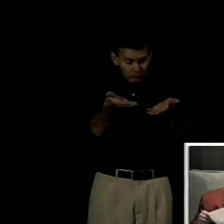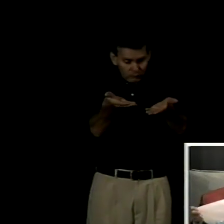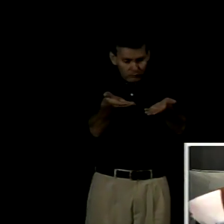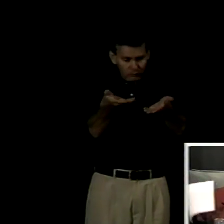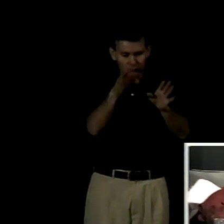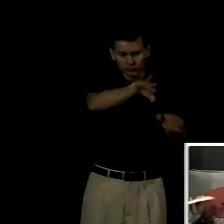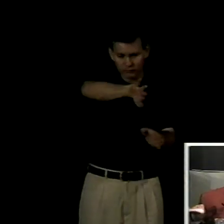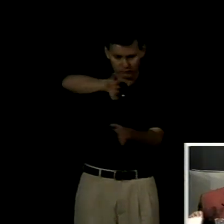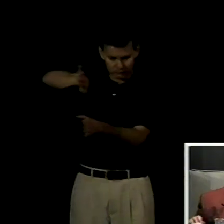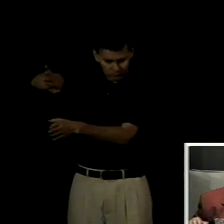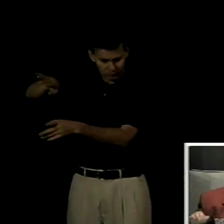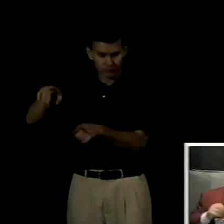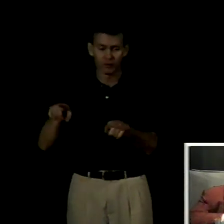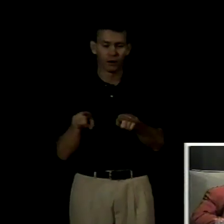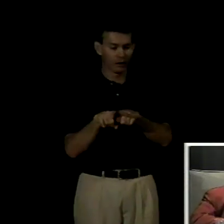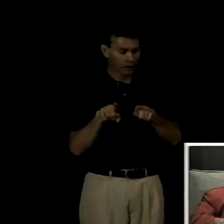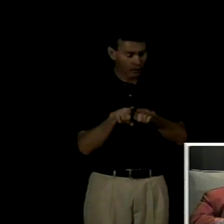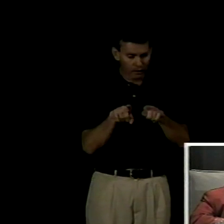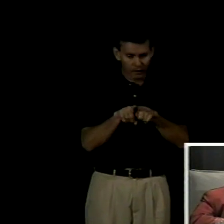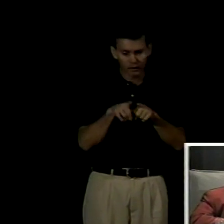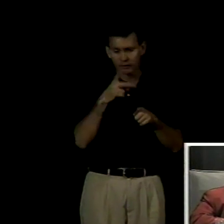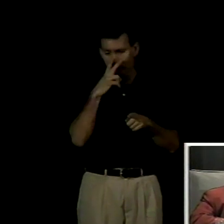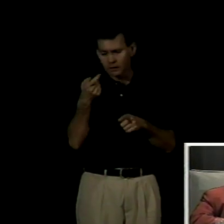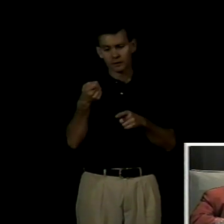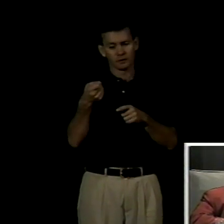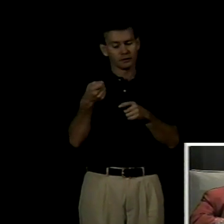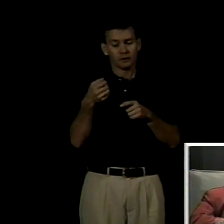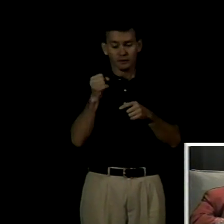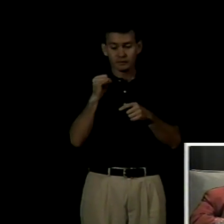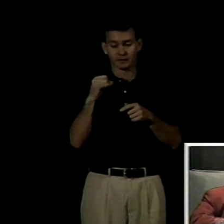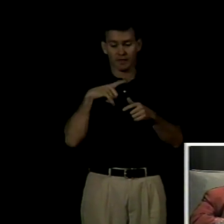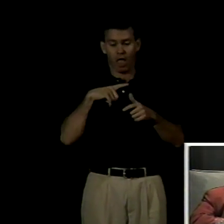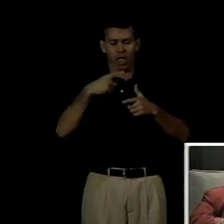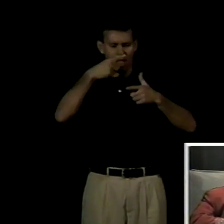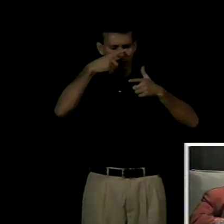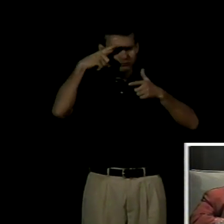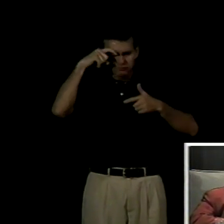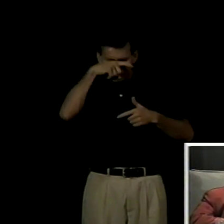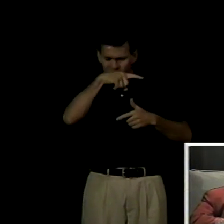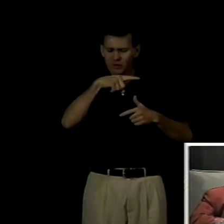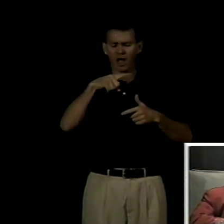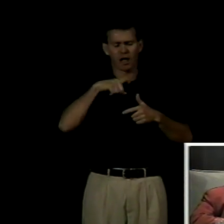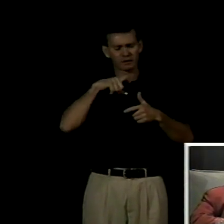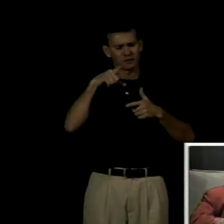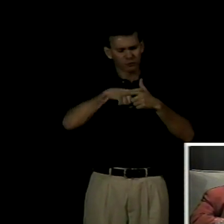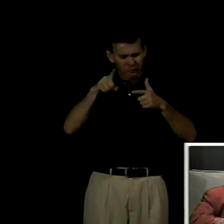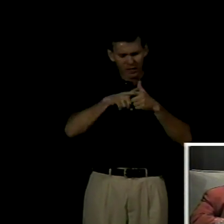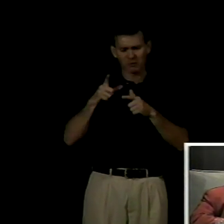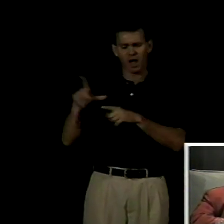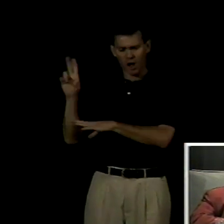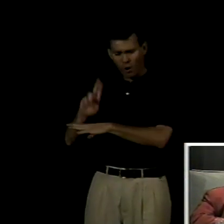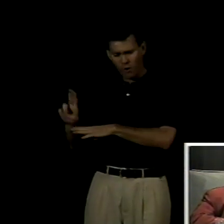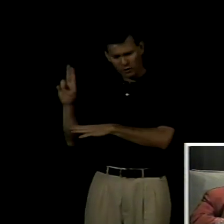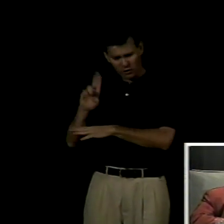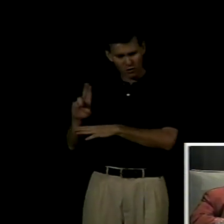práctico esto ha conllevado un sinnúmero de dificultades que aún en Uruguay no han podido ser resueltas completamente